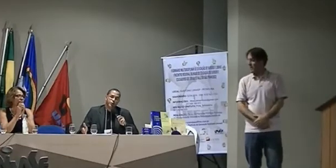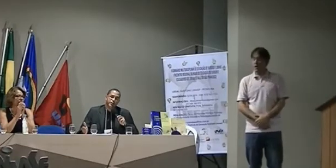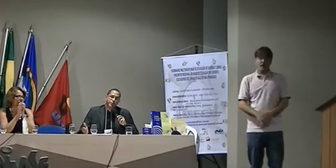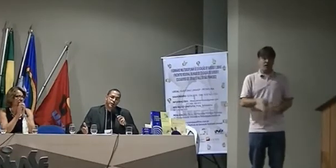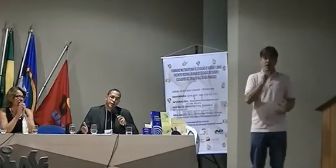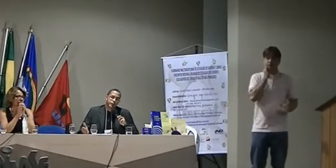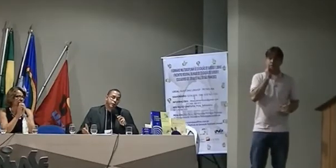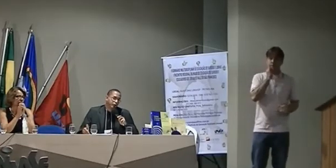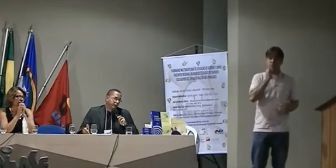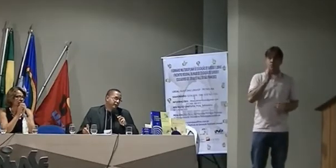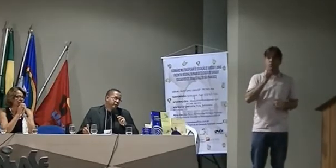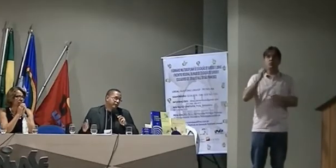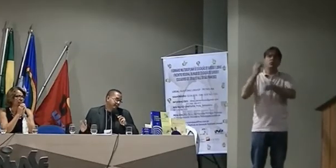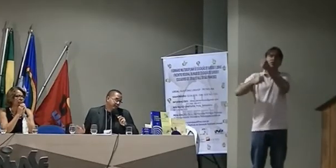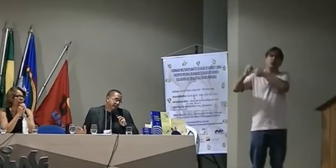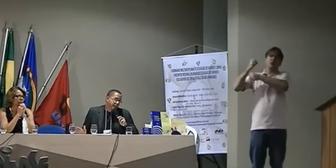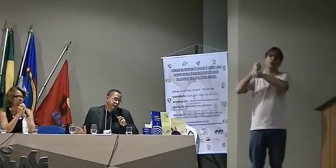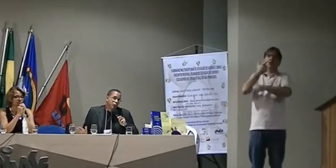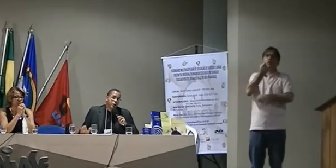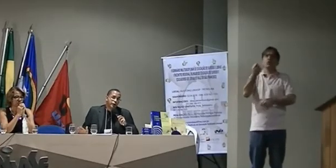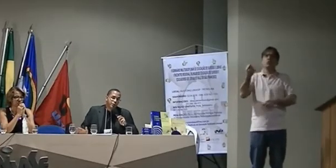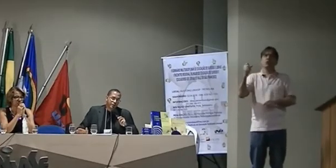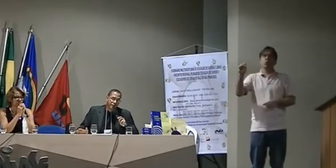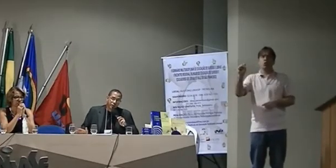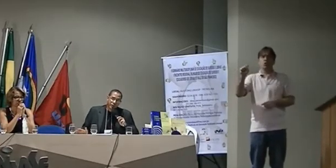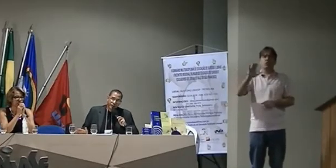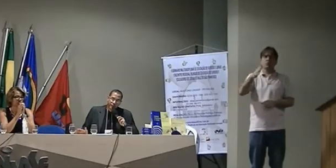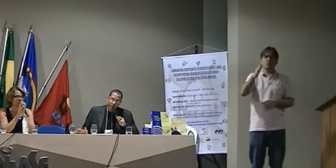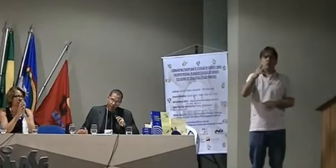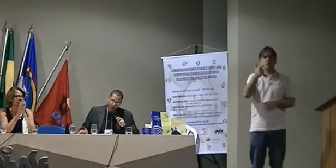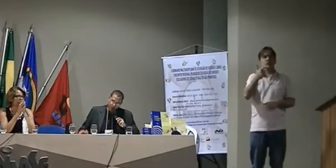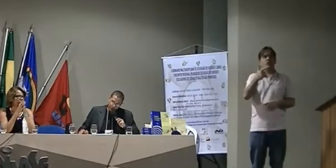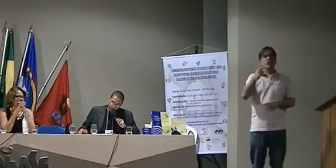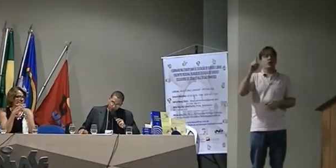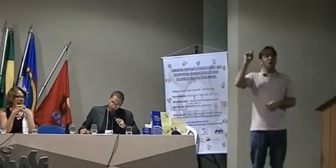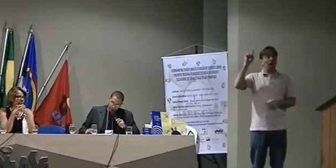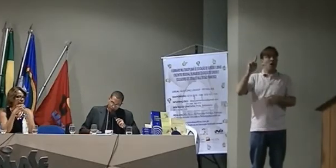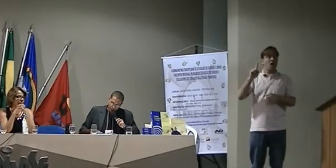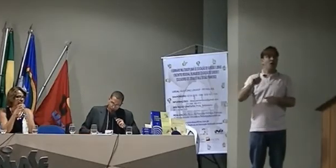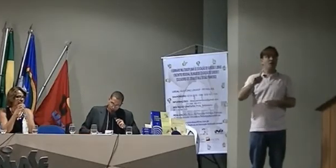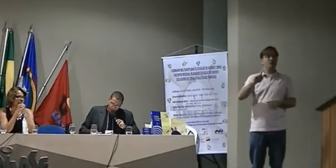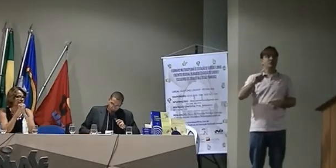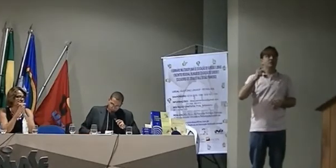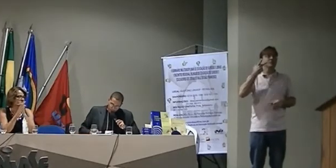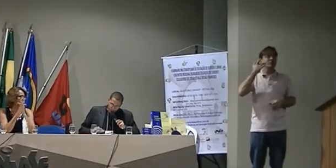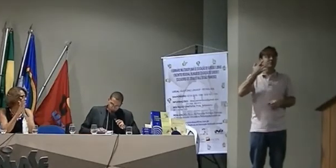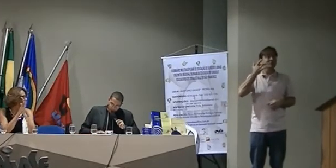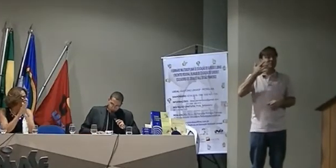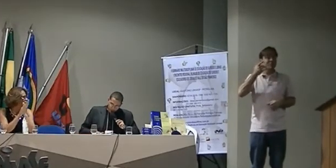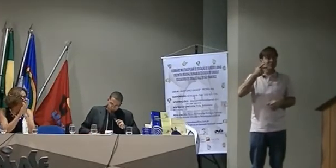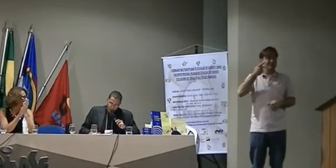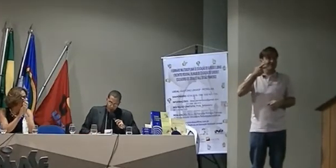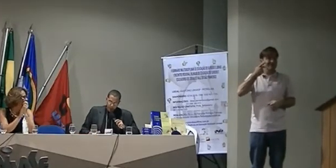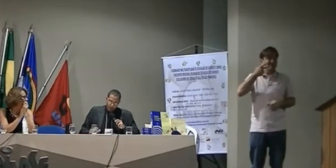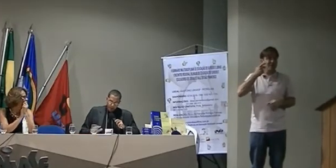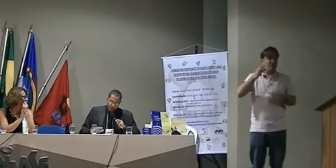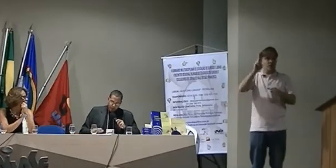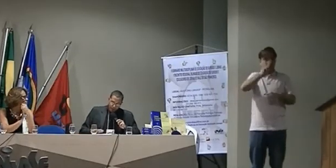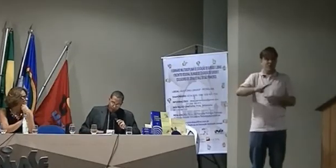2007 e em 2008 foi muita informação muito interessante que eu fiz um proveitoso e também